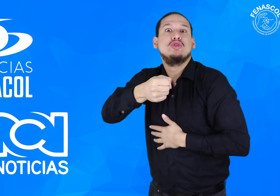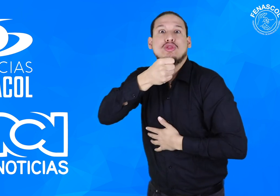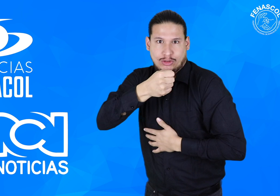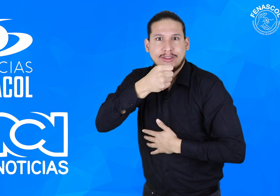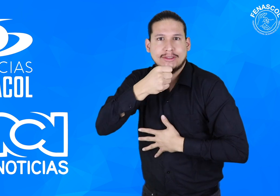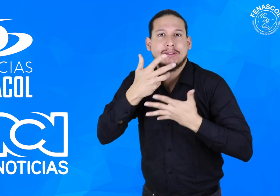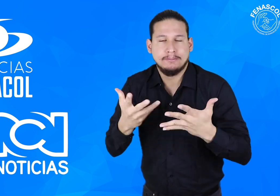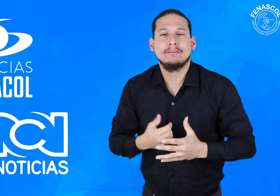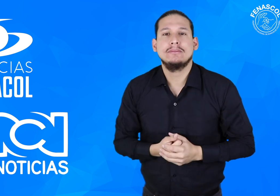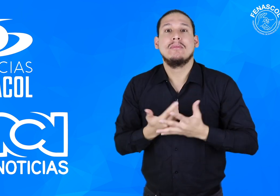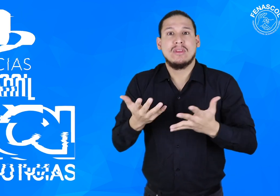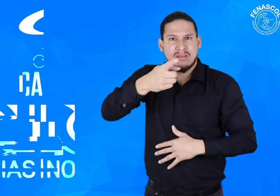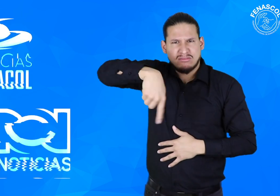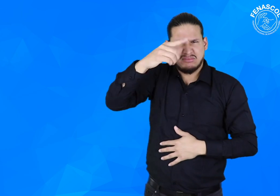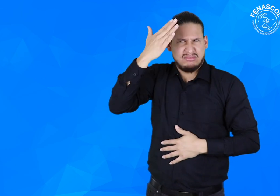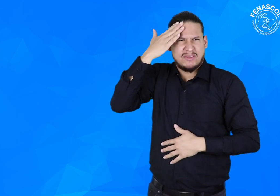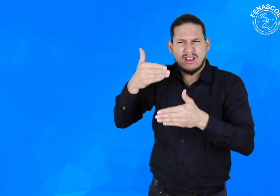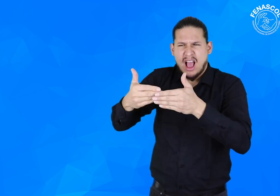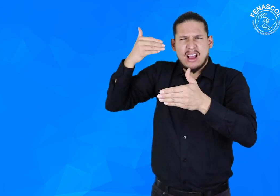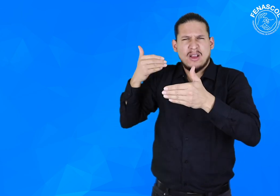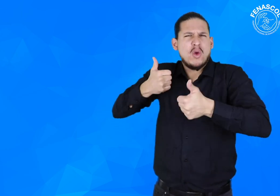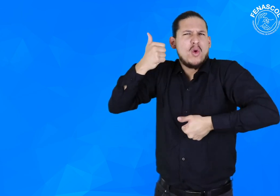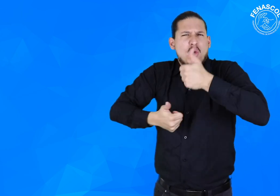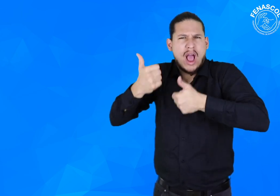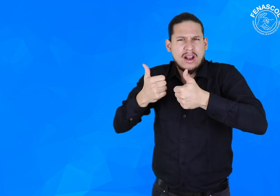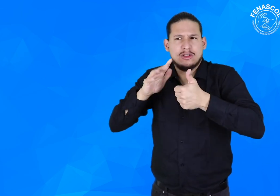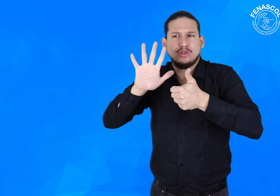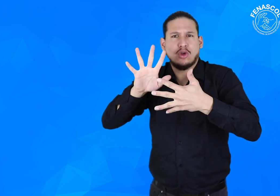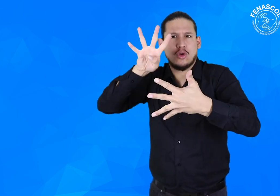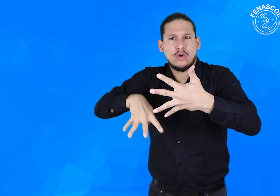Ustedes saben que el horario de esta ha sido de la siguiente forma.